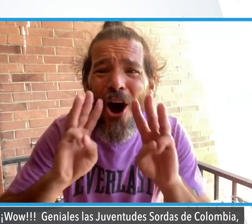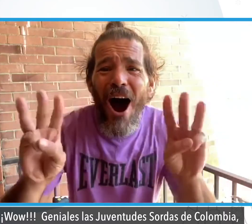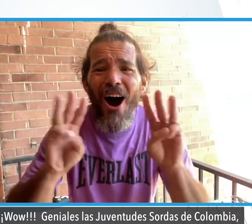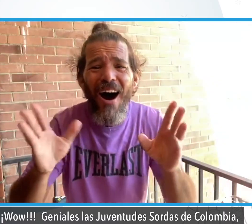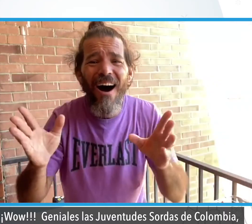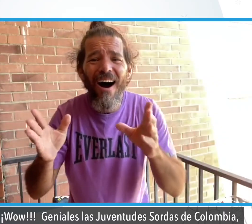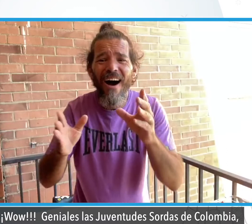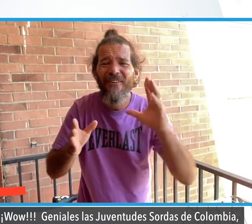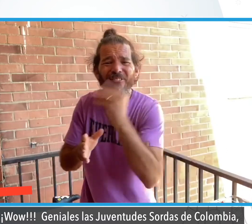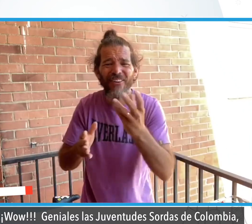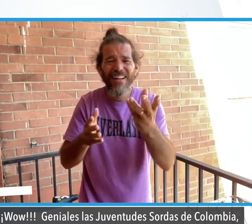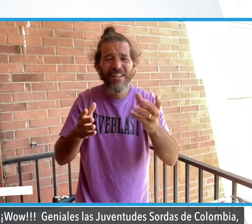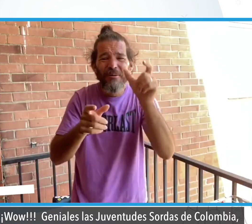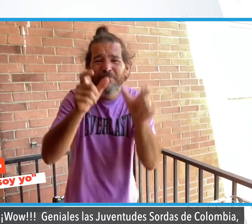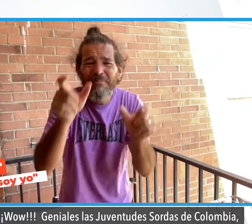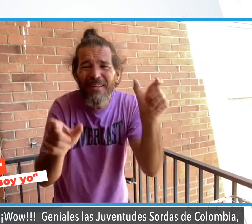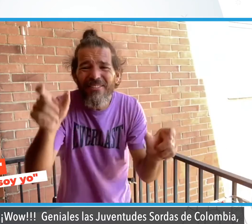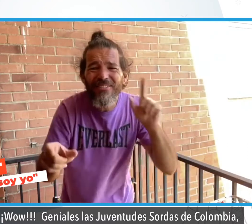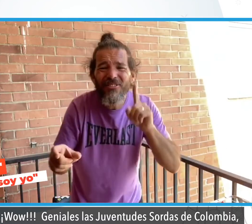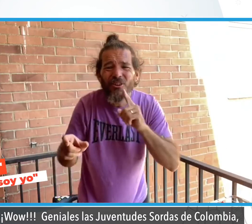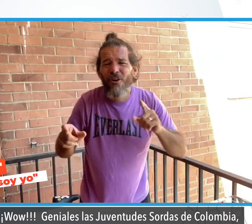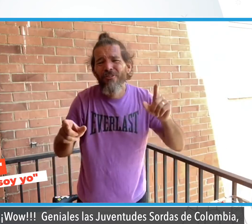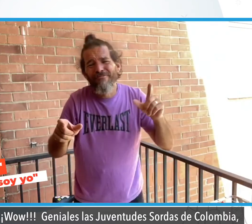Buah, geniales las juventudes sordas de Colombia.